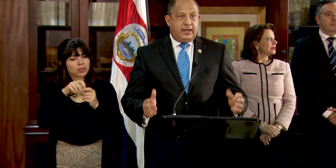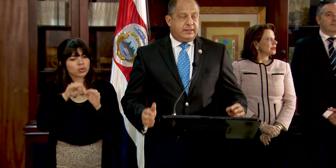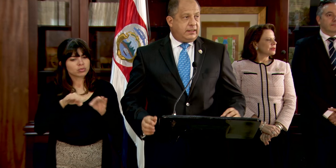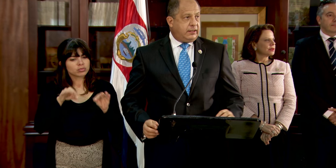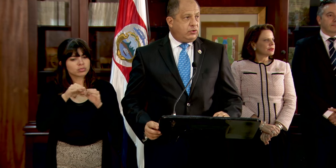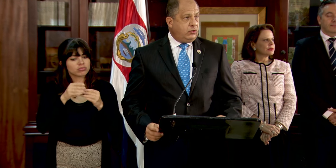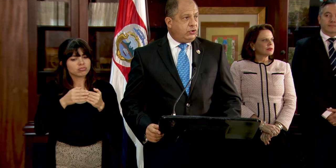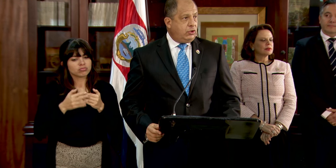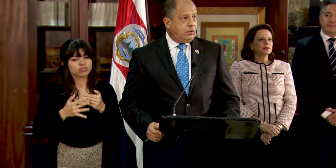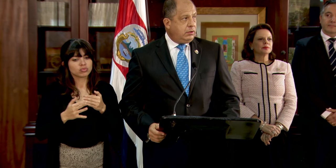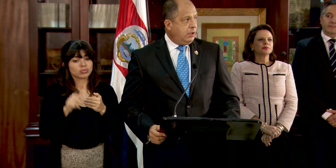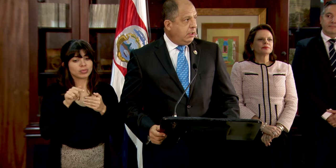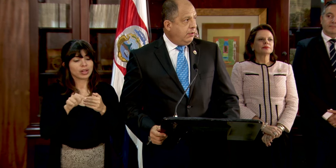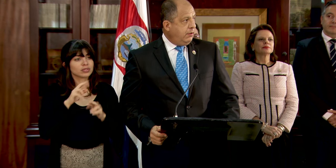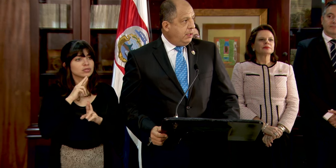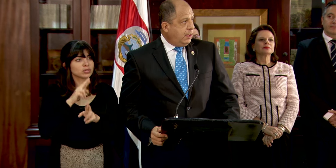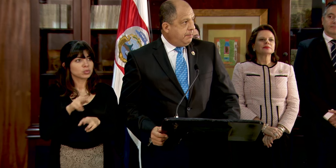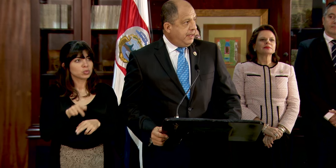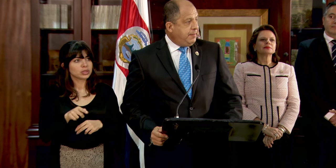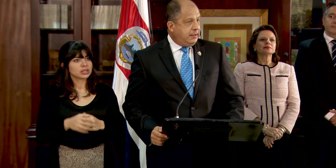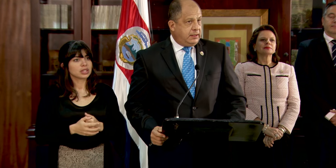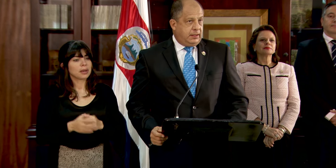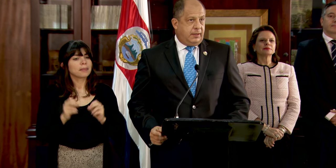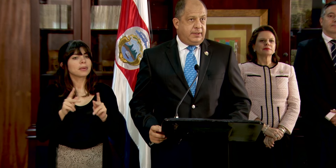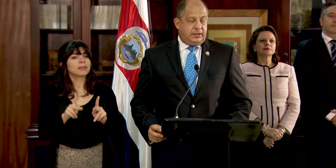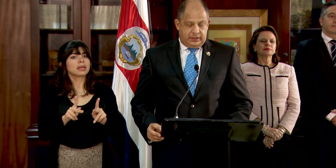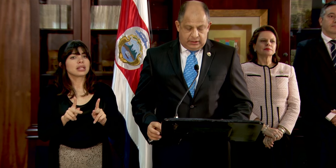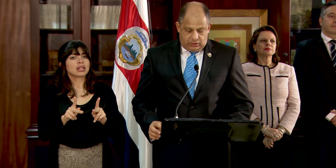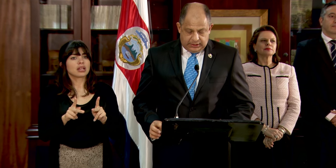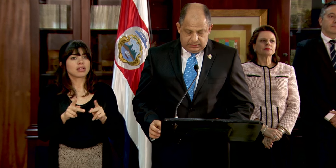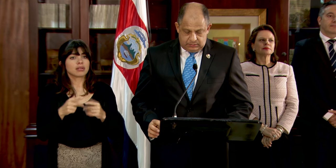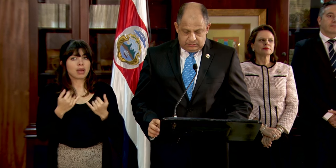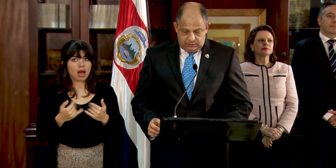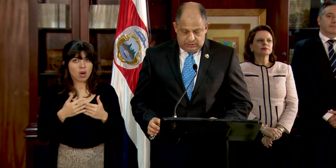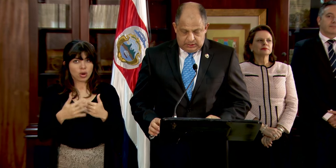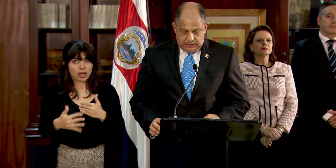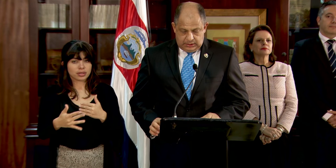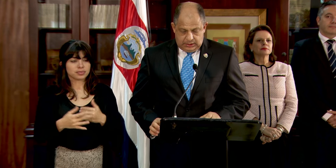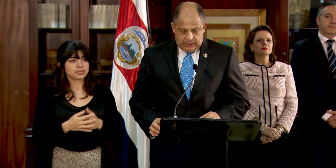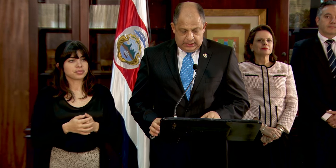sobre la cual esa resolución permite, a partir de ahora,